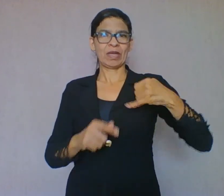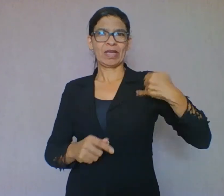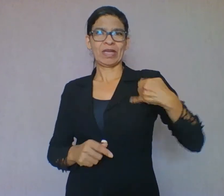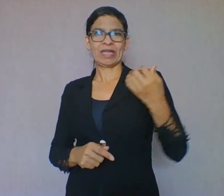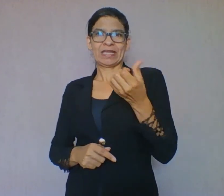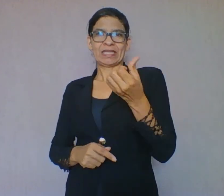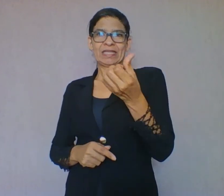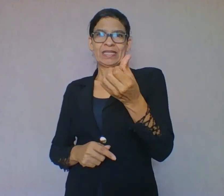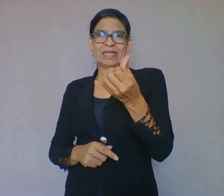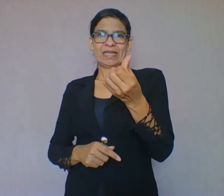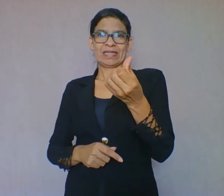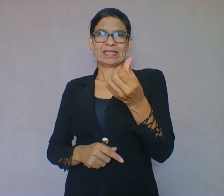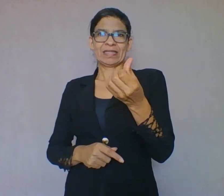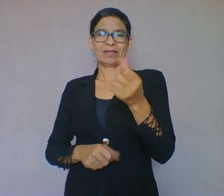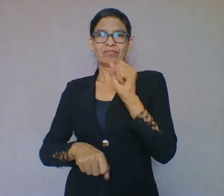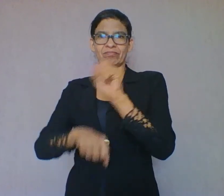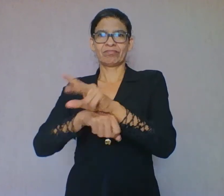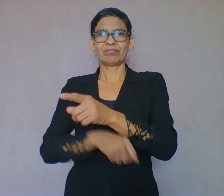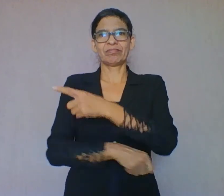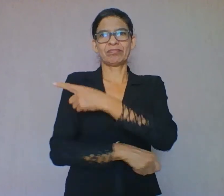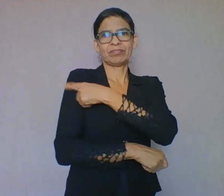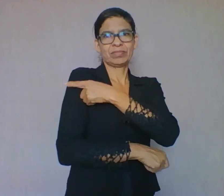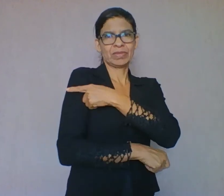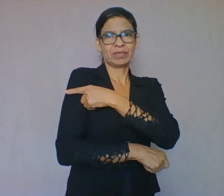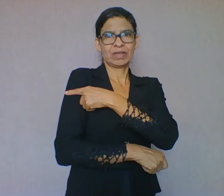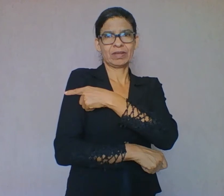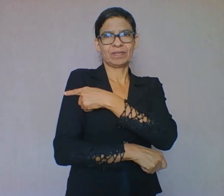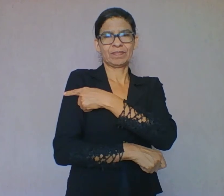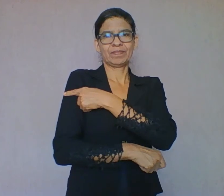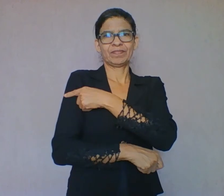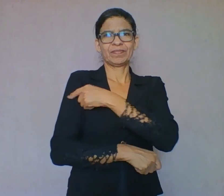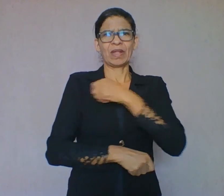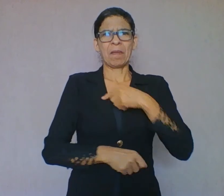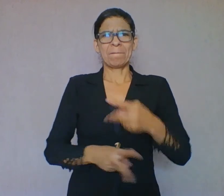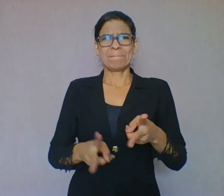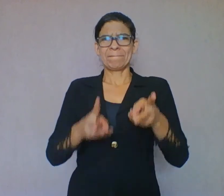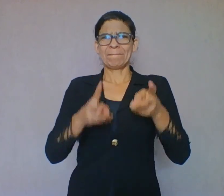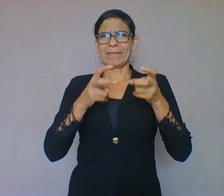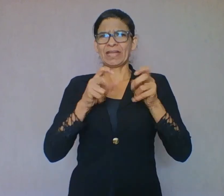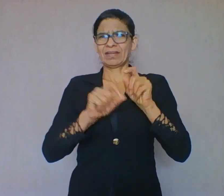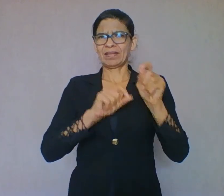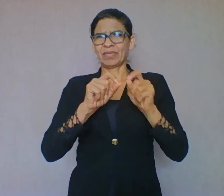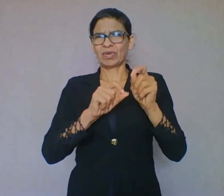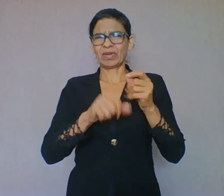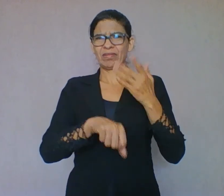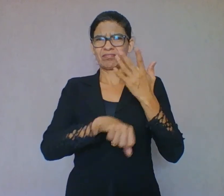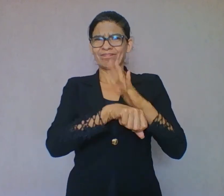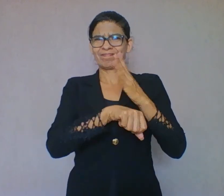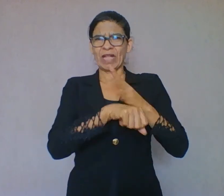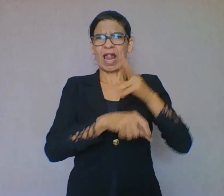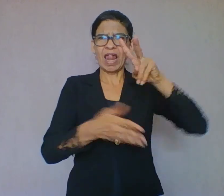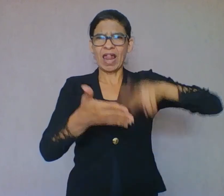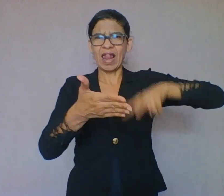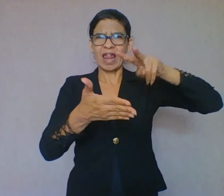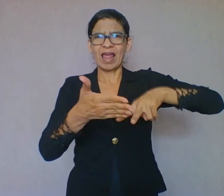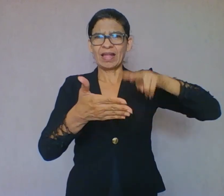ano. E a prática da leitura é vivenciada por eles no nosso dia a dia. Um dos meus meninos só consegue ler através da